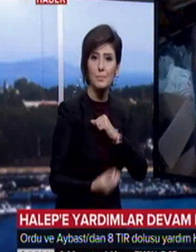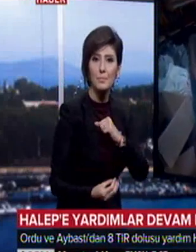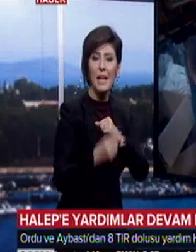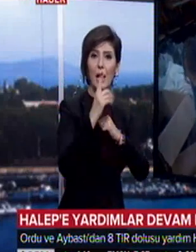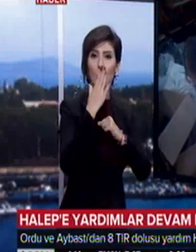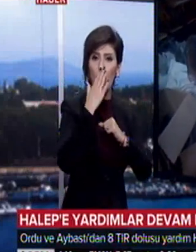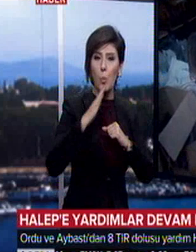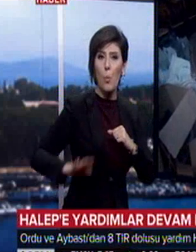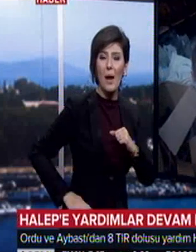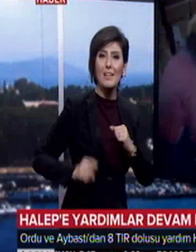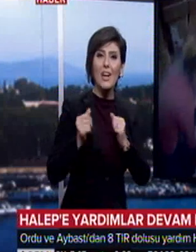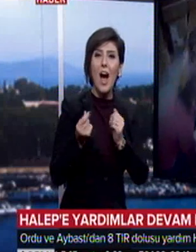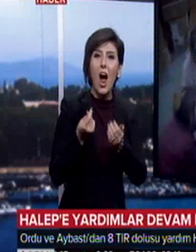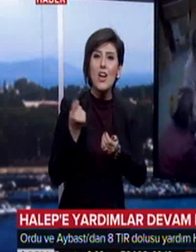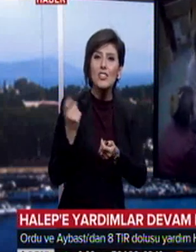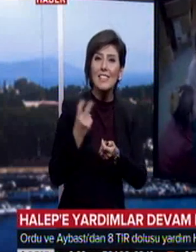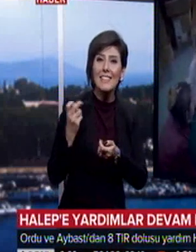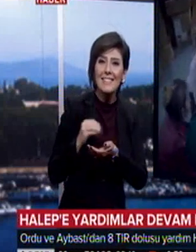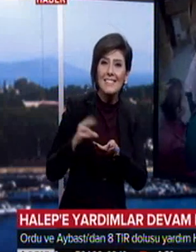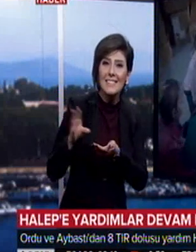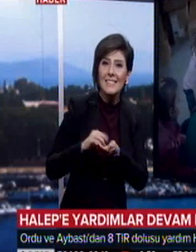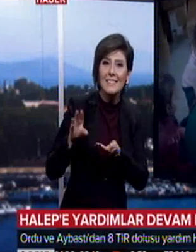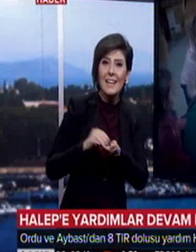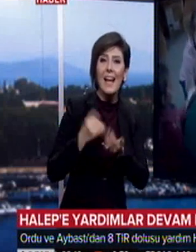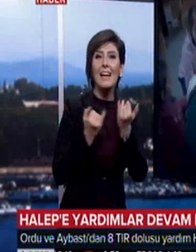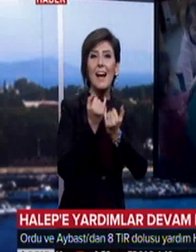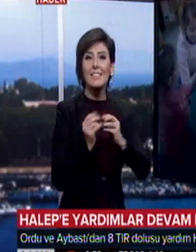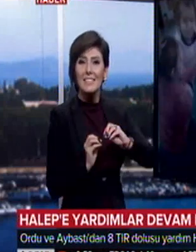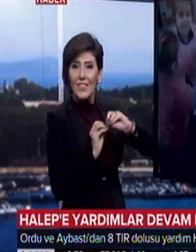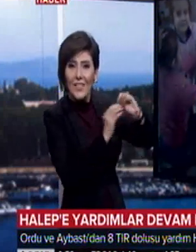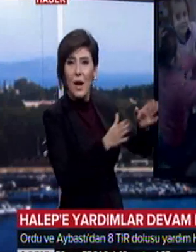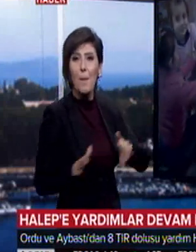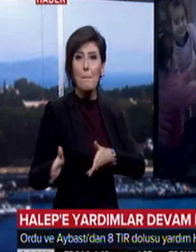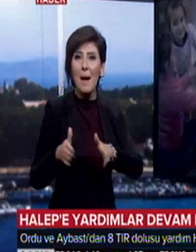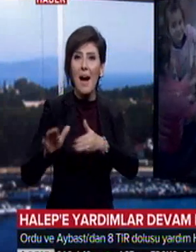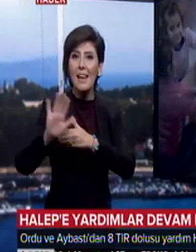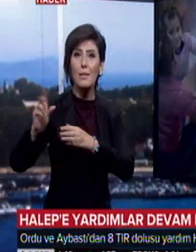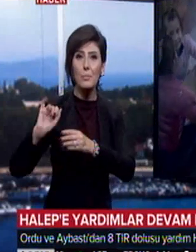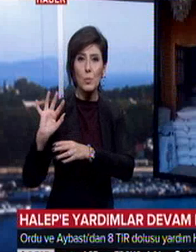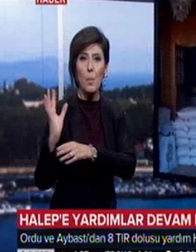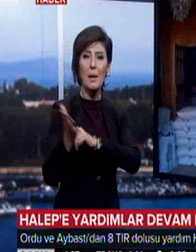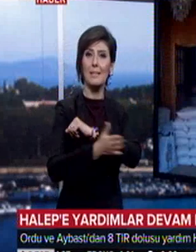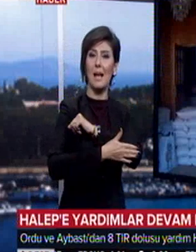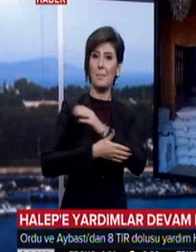harçlıklarını Halep'li kardeşlerine vermekle yetinmedi. Mahallede toplanan yardımların depolanmasına da yardım etti. Gıda, elbise,